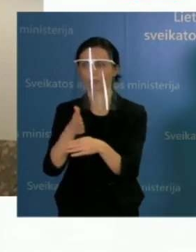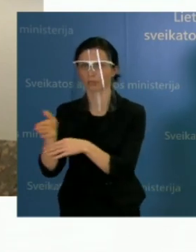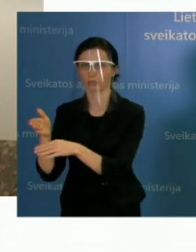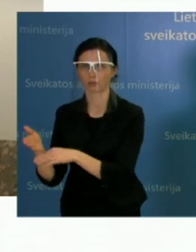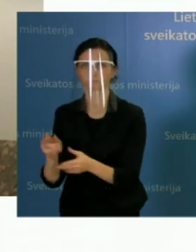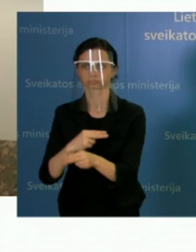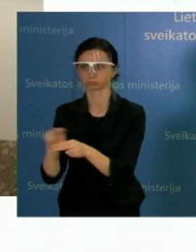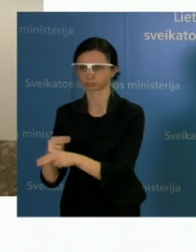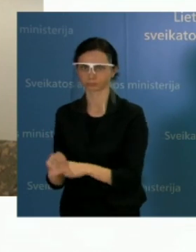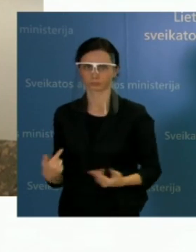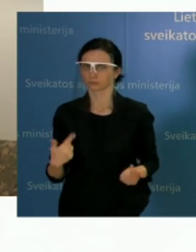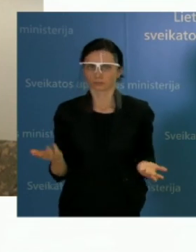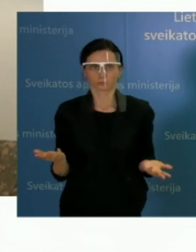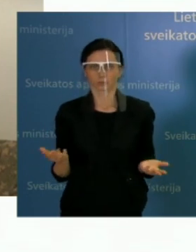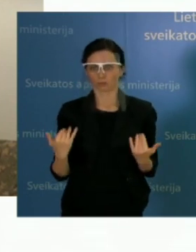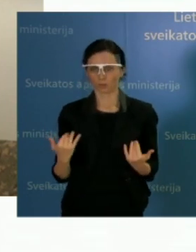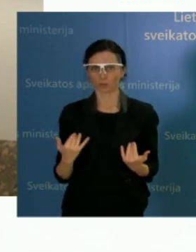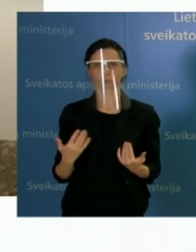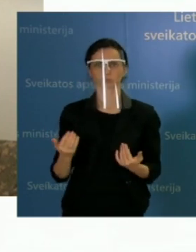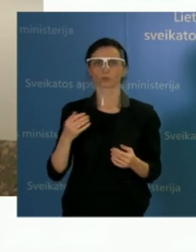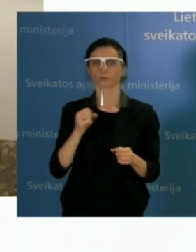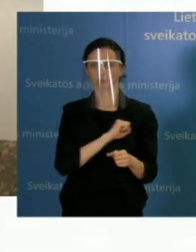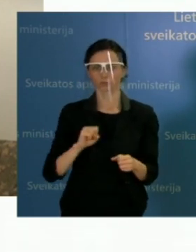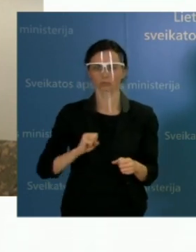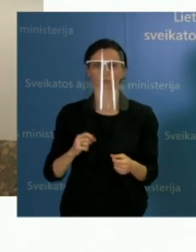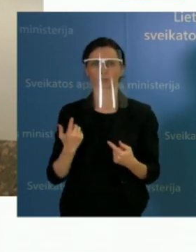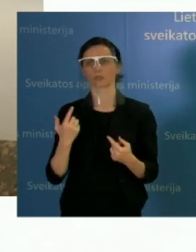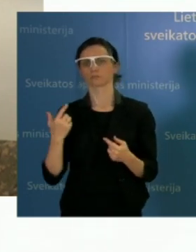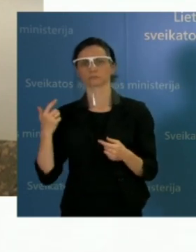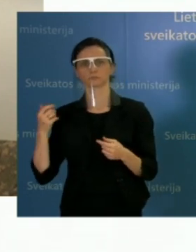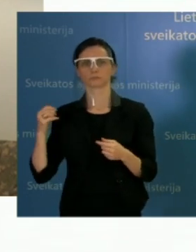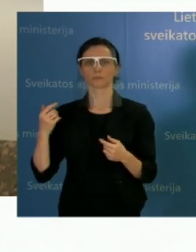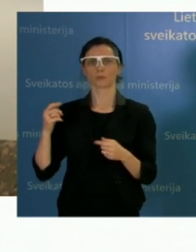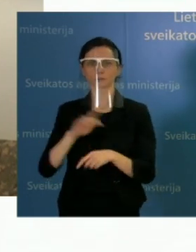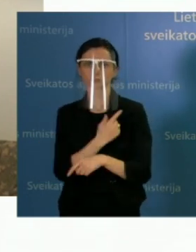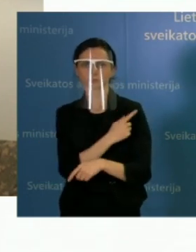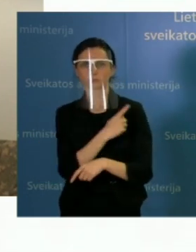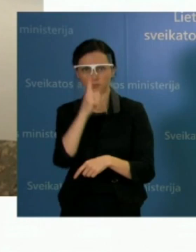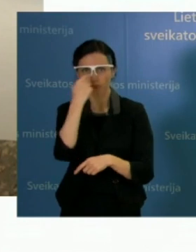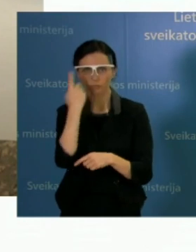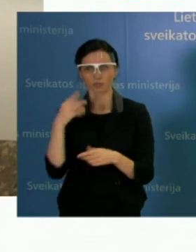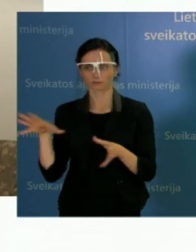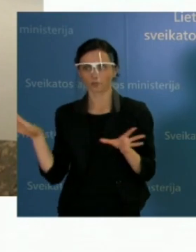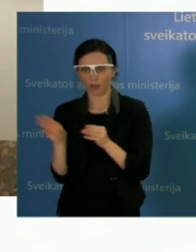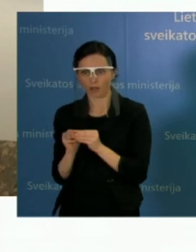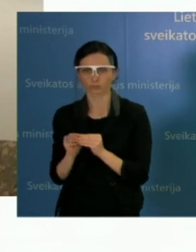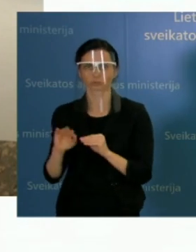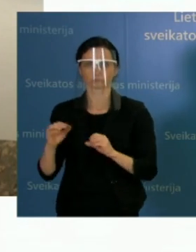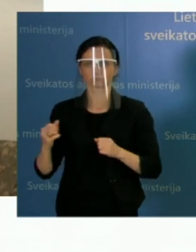mūsų kolegos, gydytojai, ir mes pajėgus būsime turėti 40 lovų. Taigi,